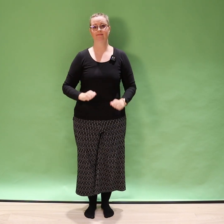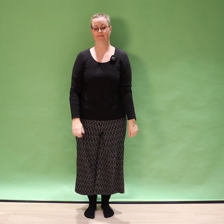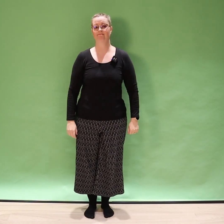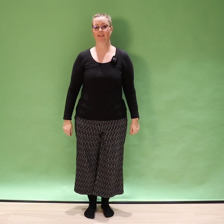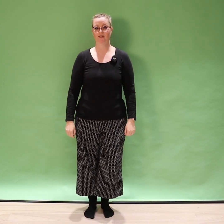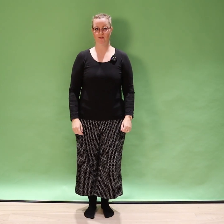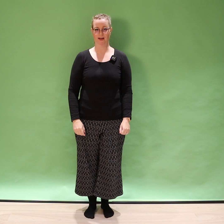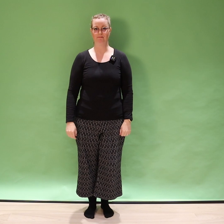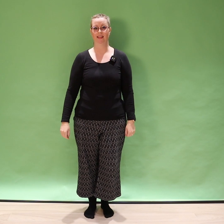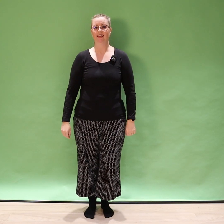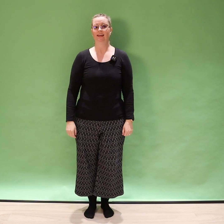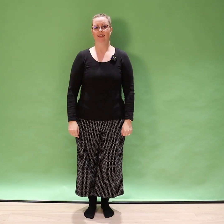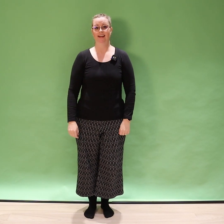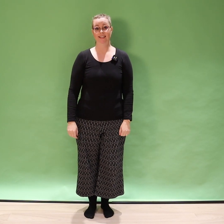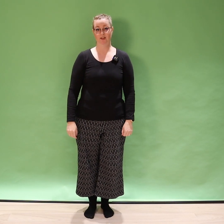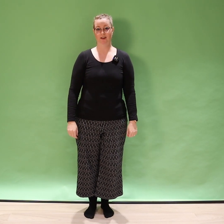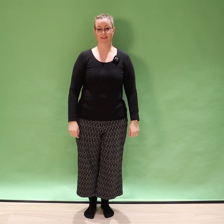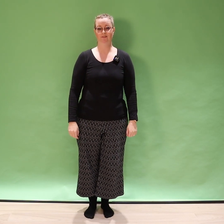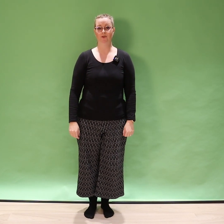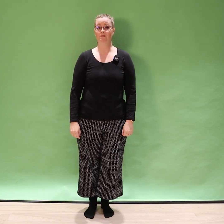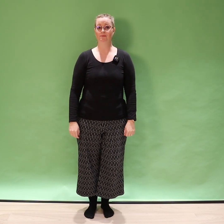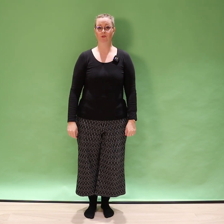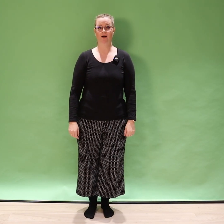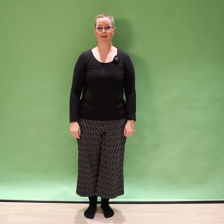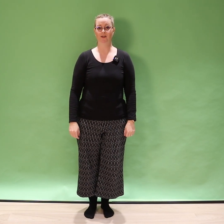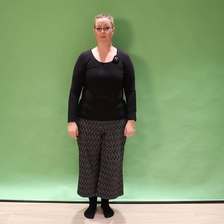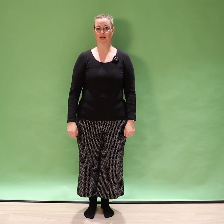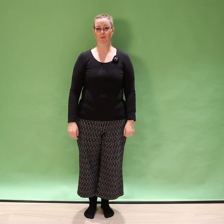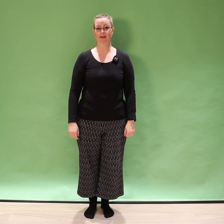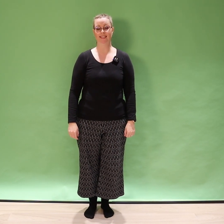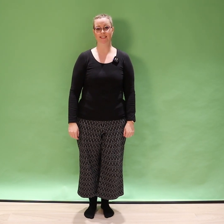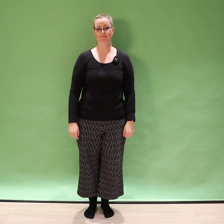Hyvä. Näin sä oot aktivoinu sun aivoja monipuolisesti.